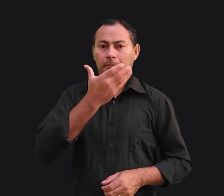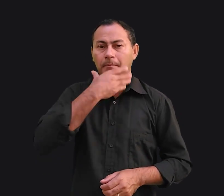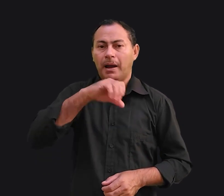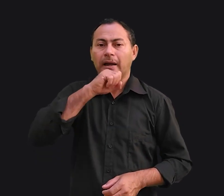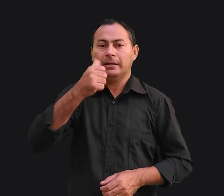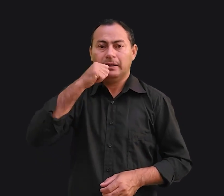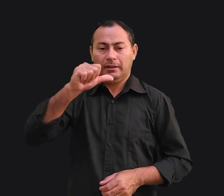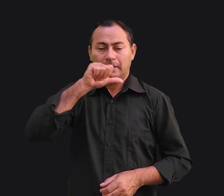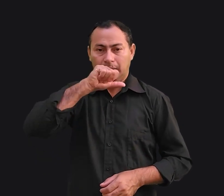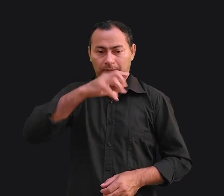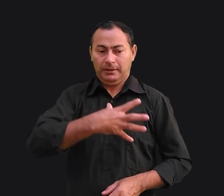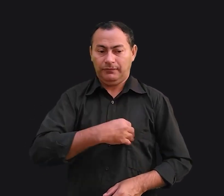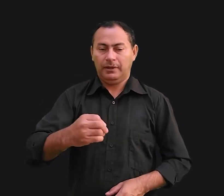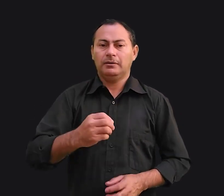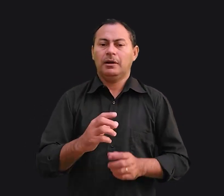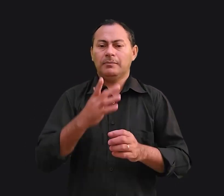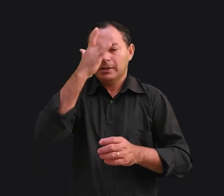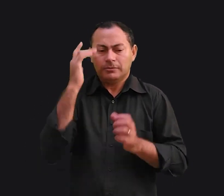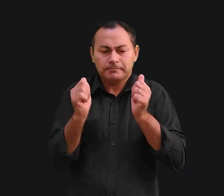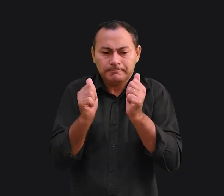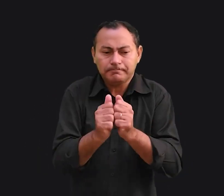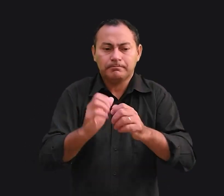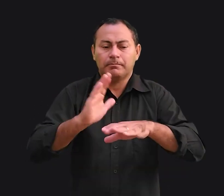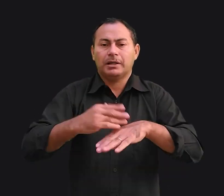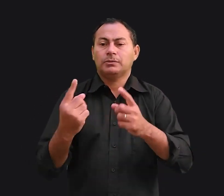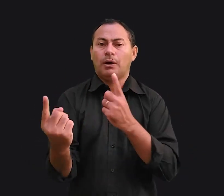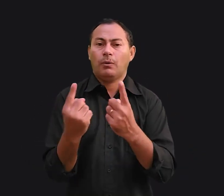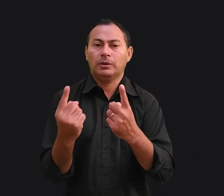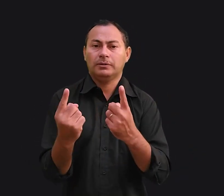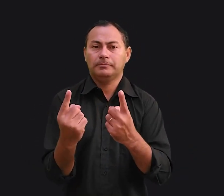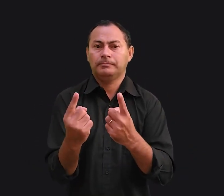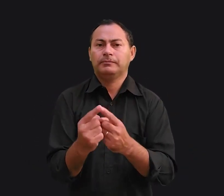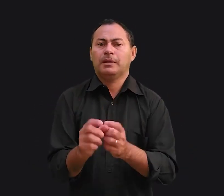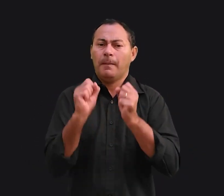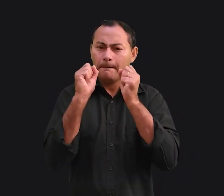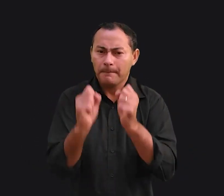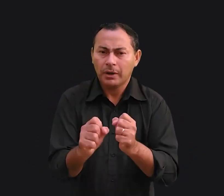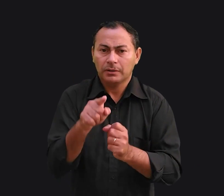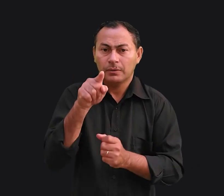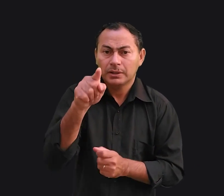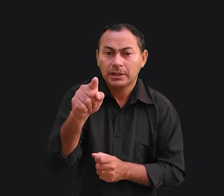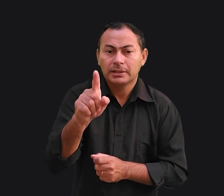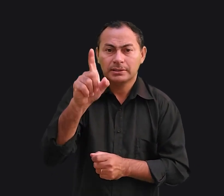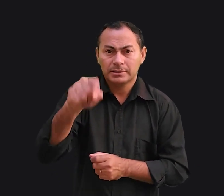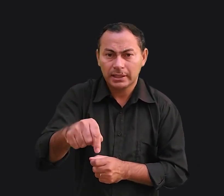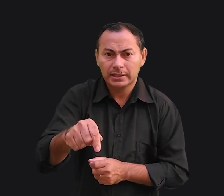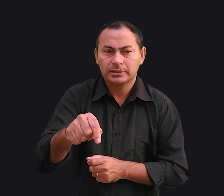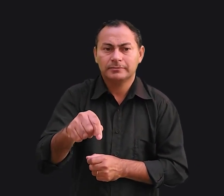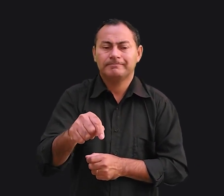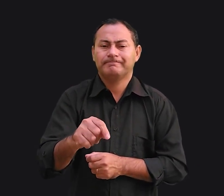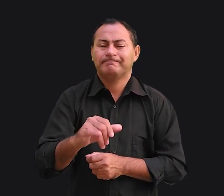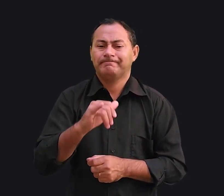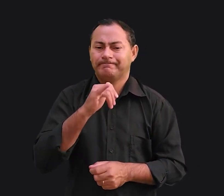relação as pessoas aproximam-se cada vez mais uma da outra. Pode ser que para você isto seja deprimente.